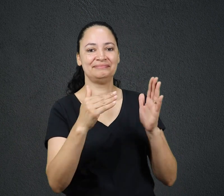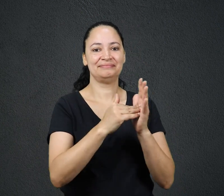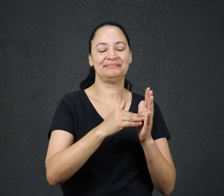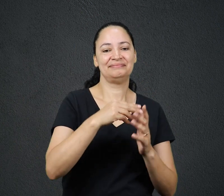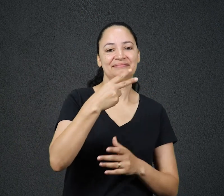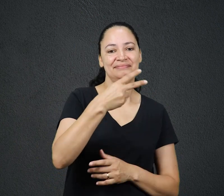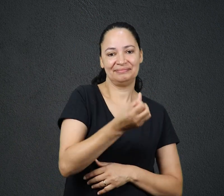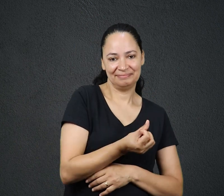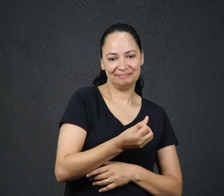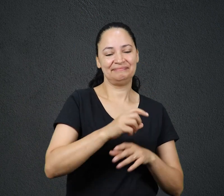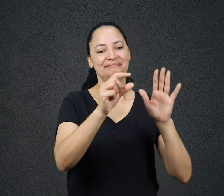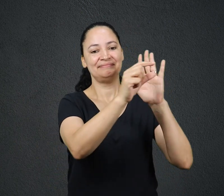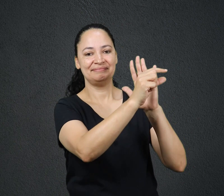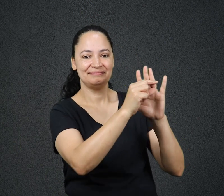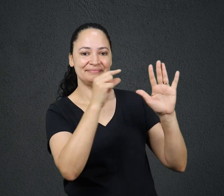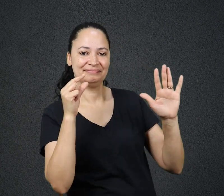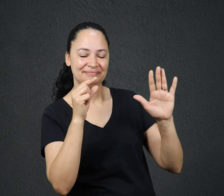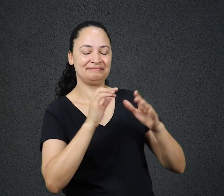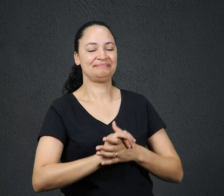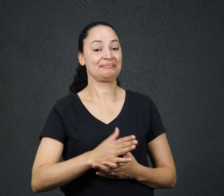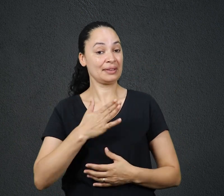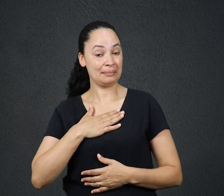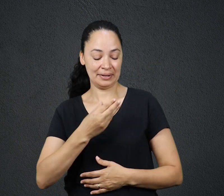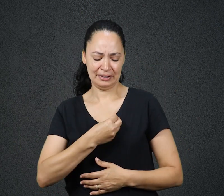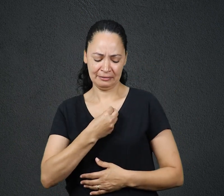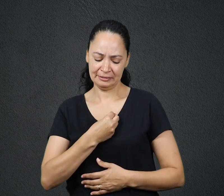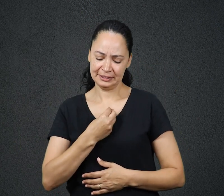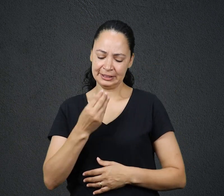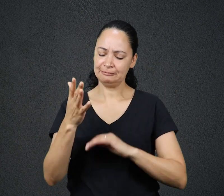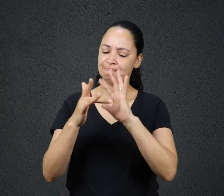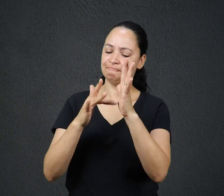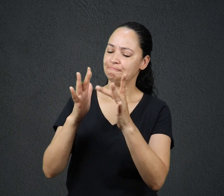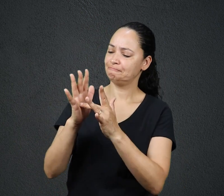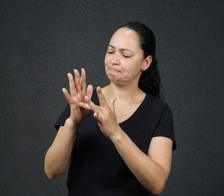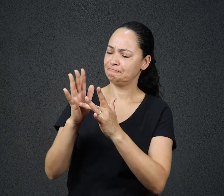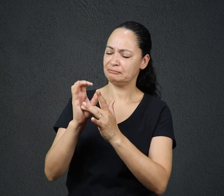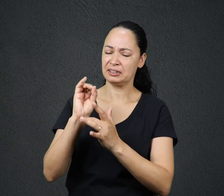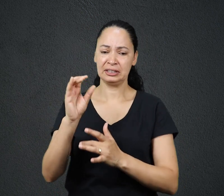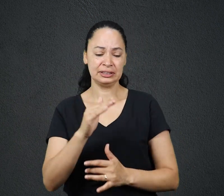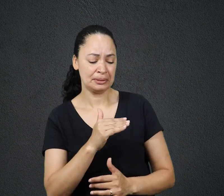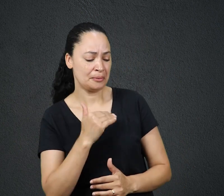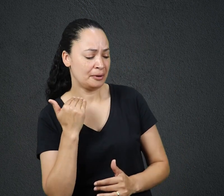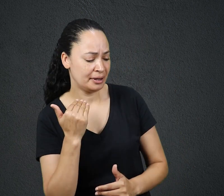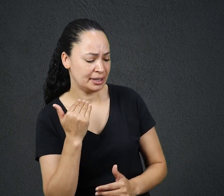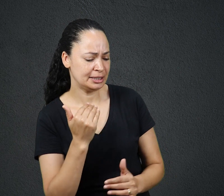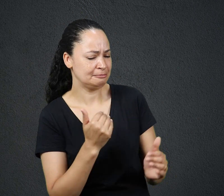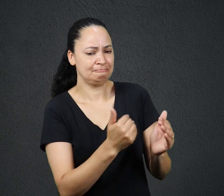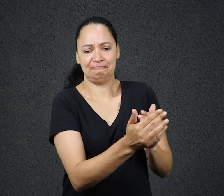Versículo em destaque Para mim o viver é Cristo e o morrer é lucro Filipenses capítulo 1,